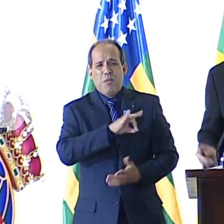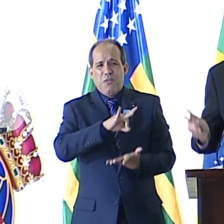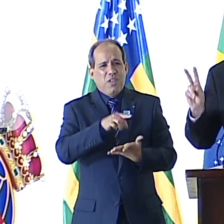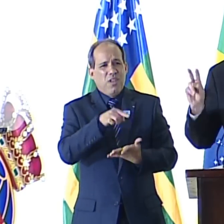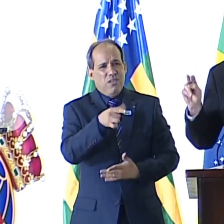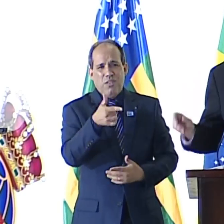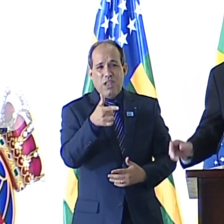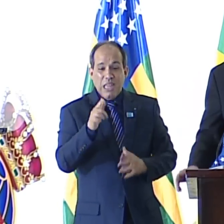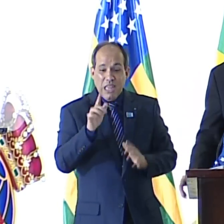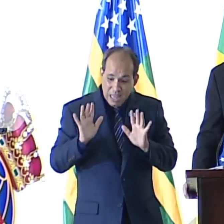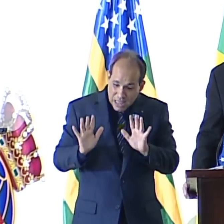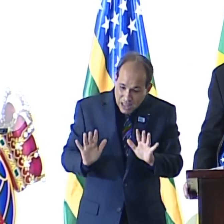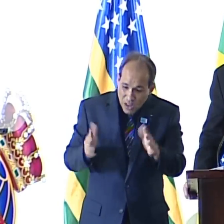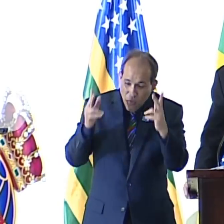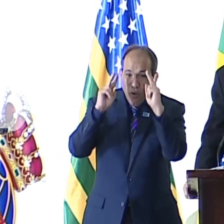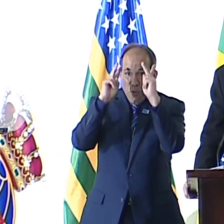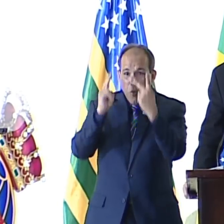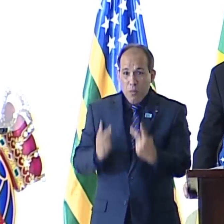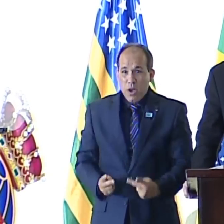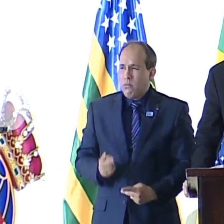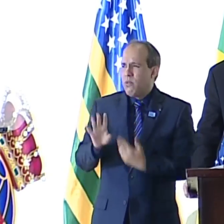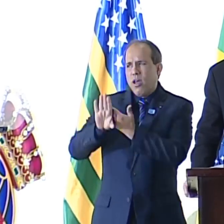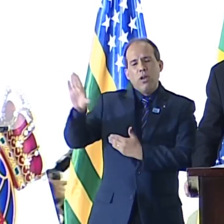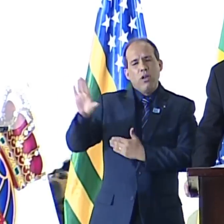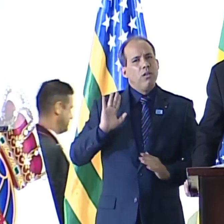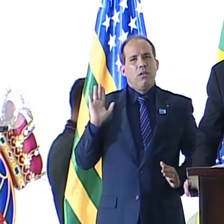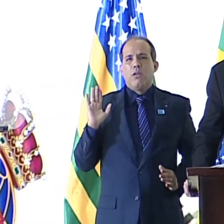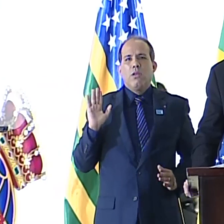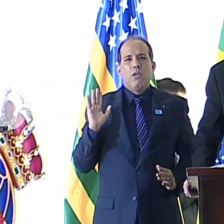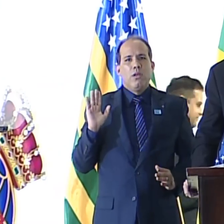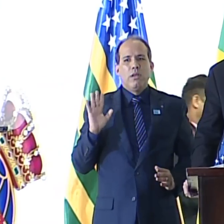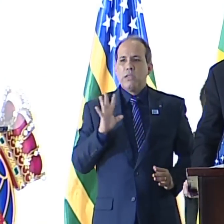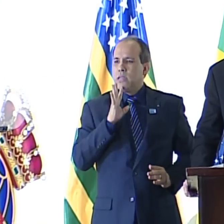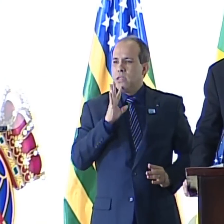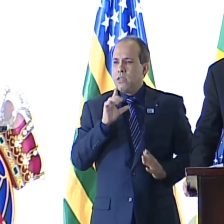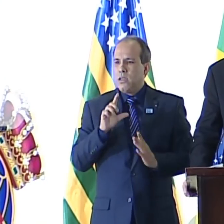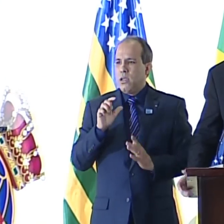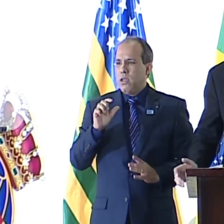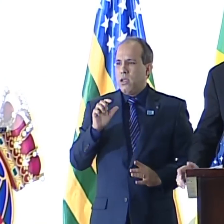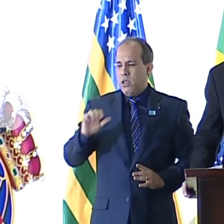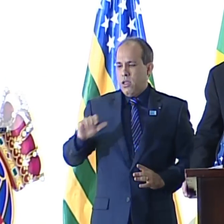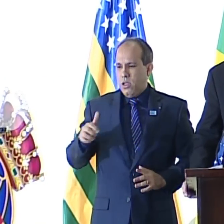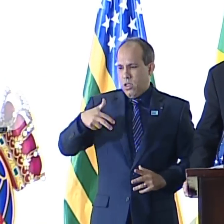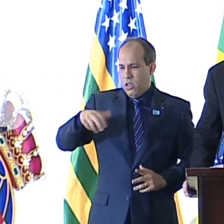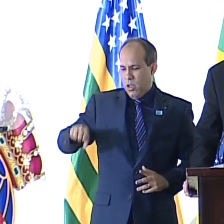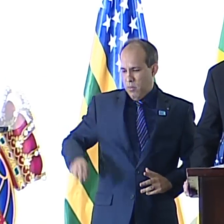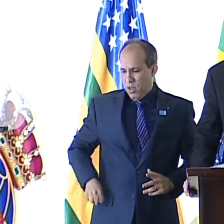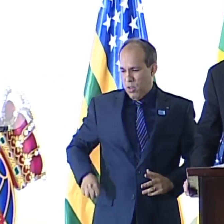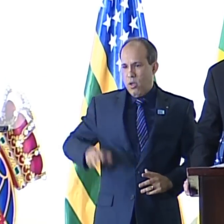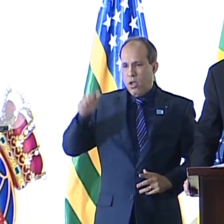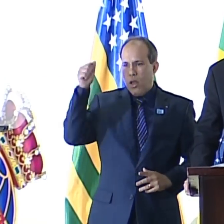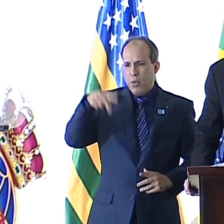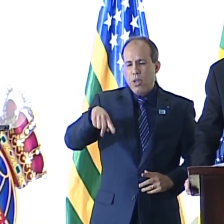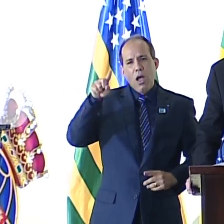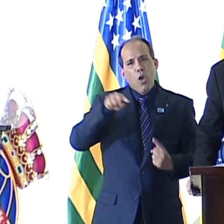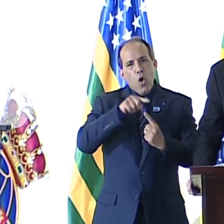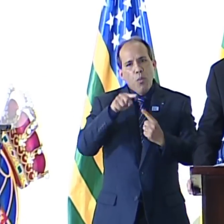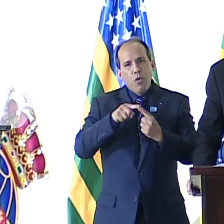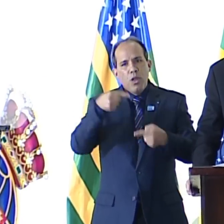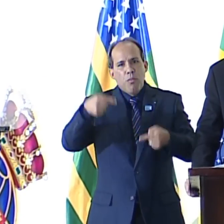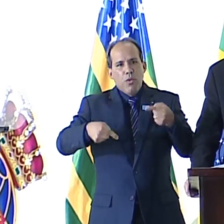Salvar a humanidade de si mesma, como sustentou absurdamente uma embaixadora aposentada, que deveria ser o objetivo da política internacional.